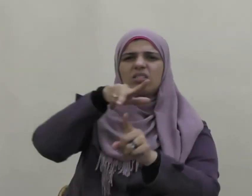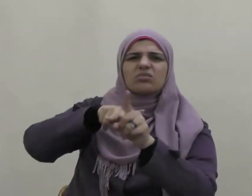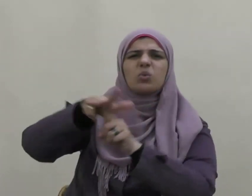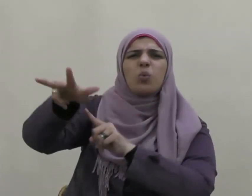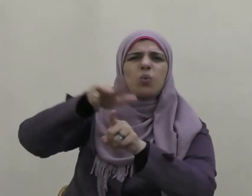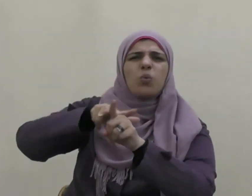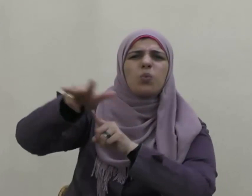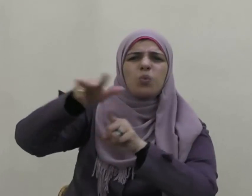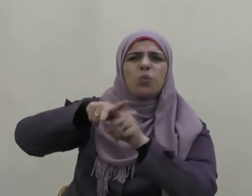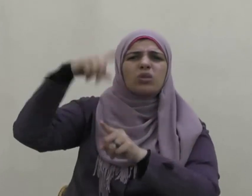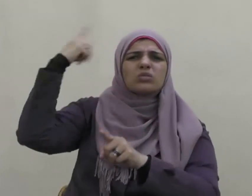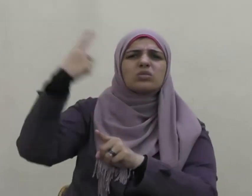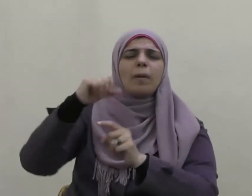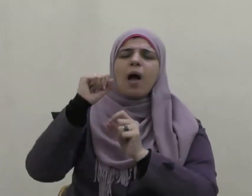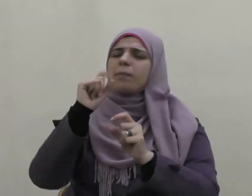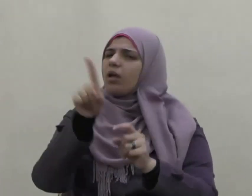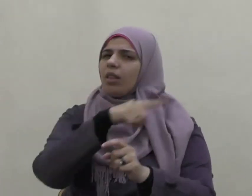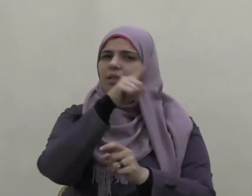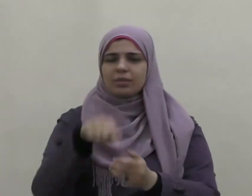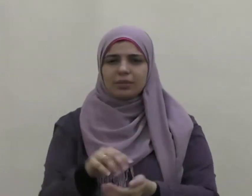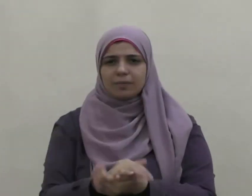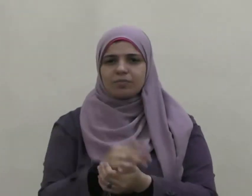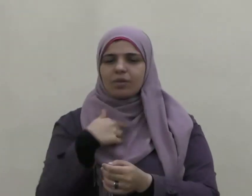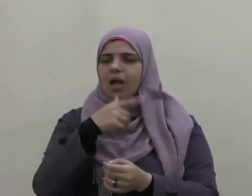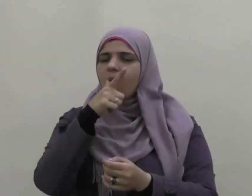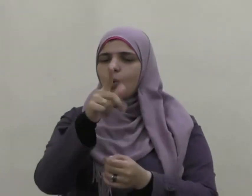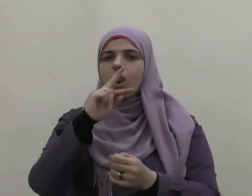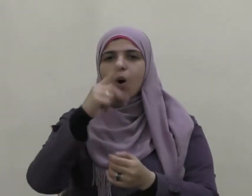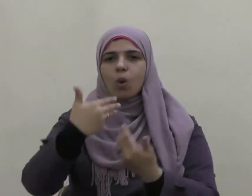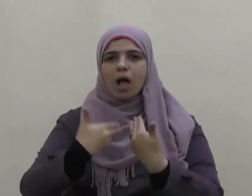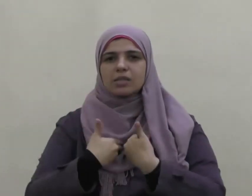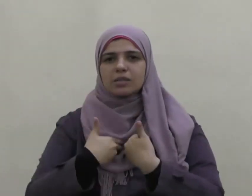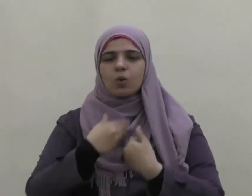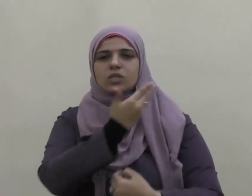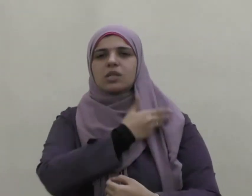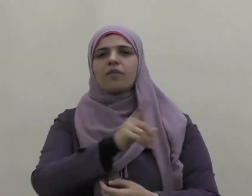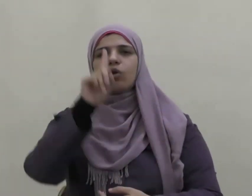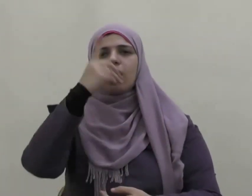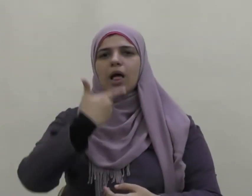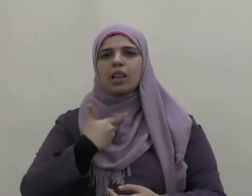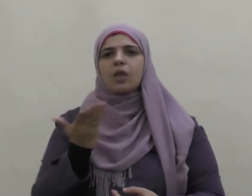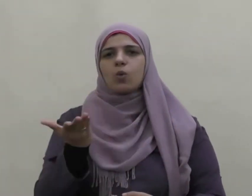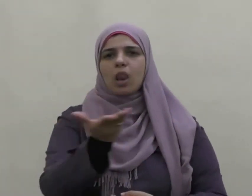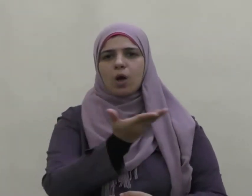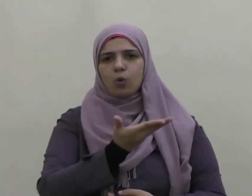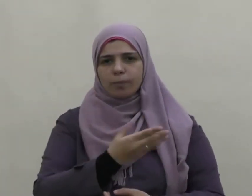وتدئبه أقول قولي هذا وأستغفر الله لي ولكم